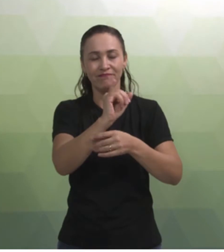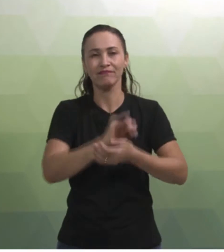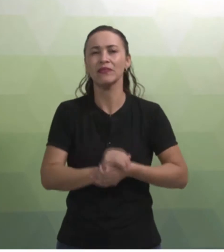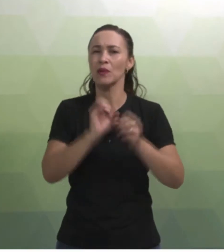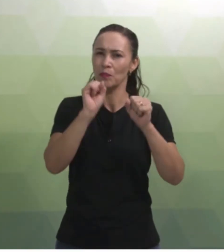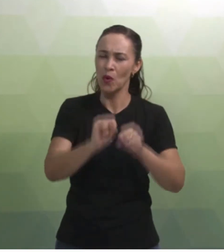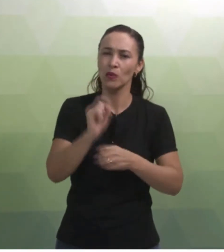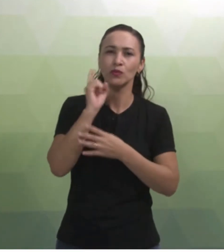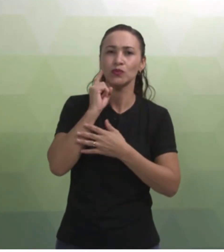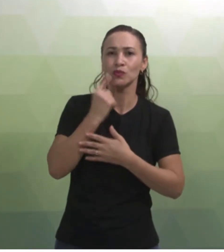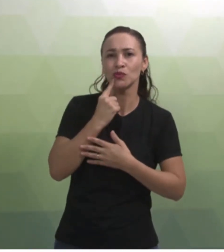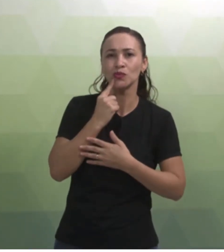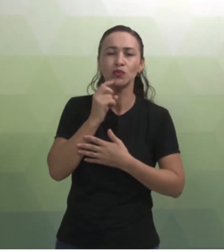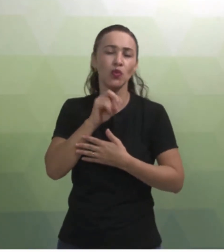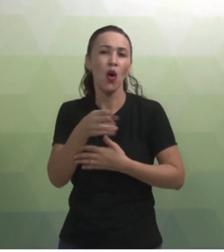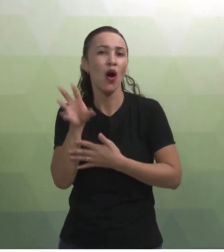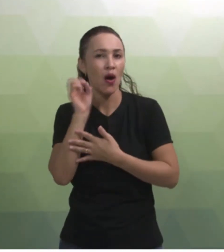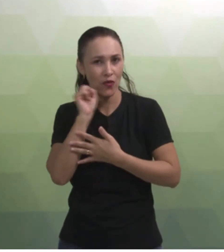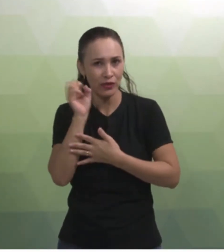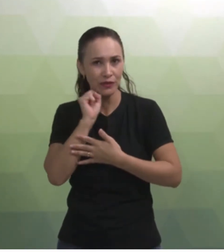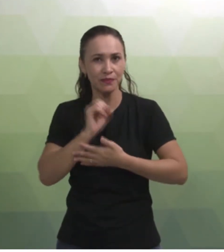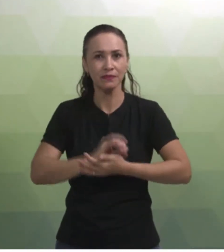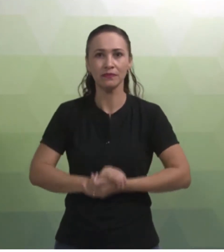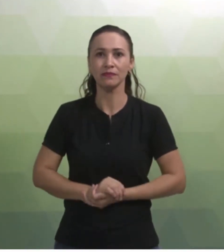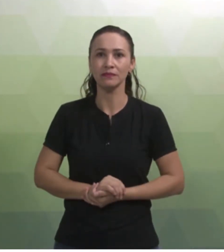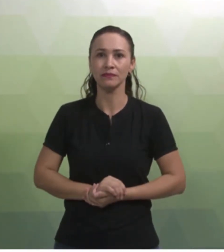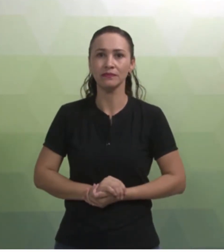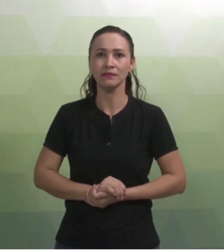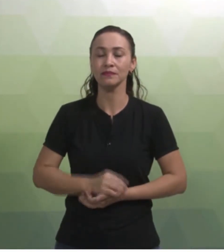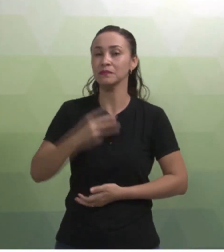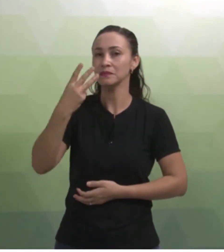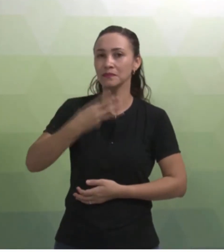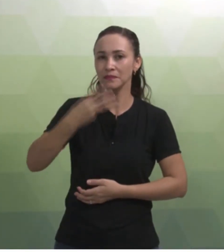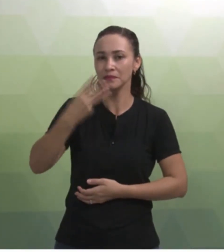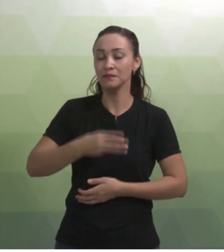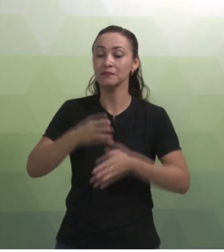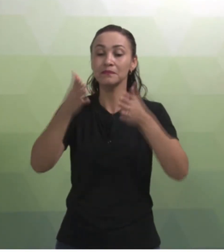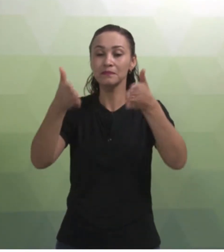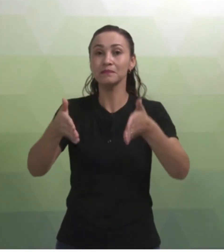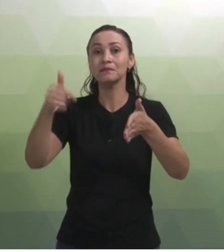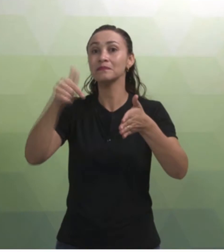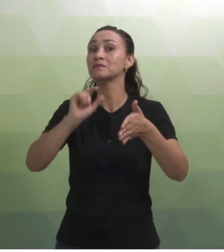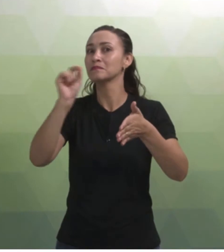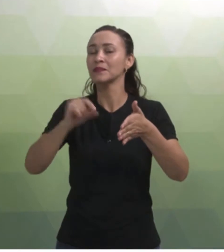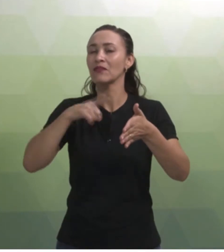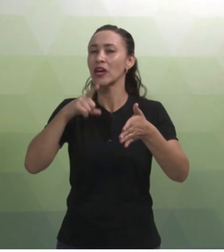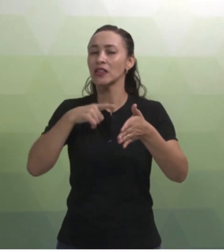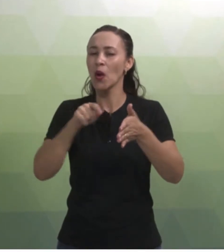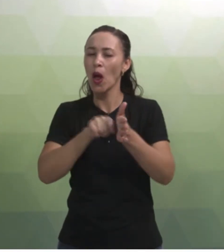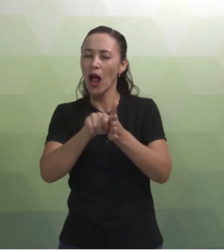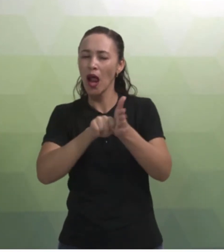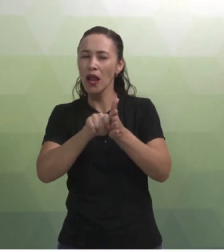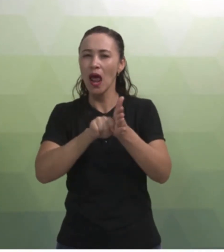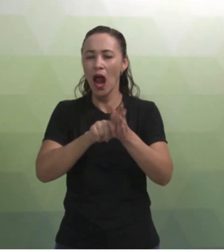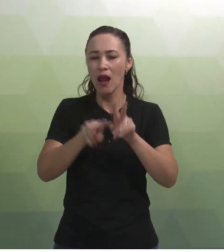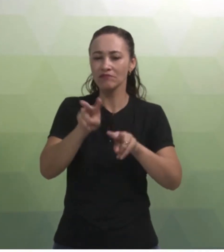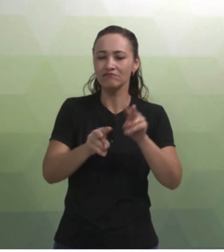Esse pode ser surdo ou ouvinte. Na terceira etapa, vamos fazer uma análise comparativa